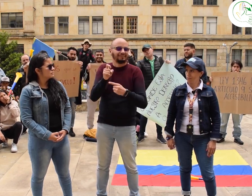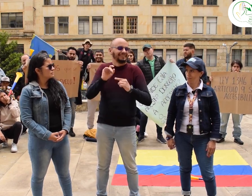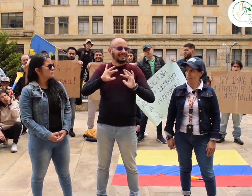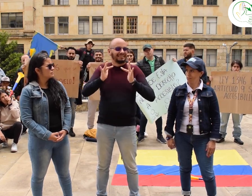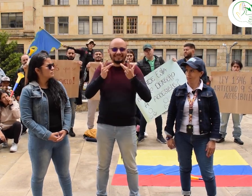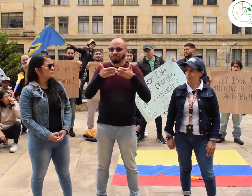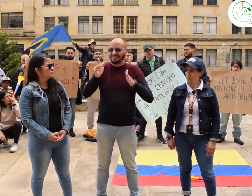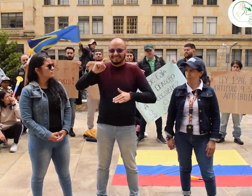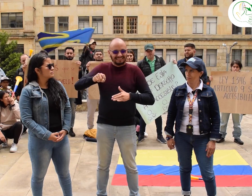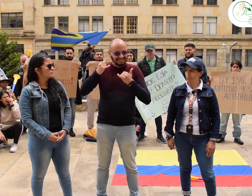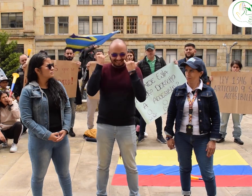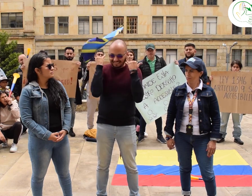este plantón en el Ministerio.